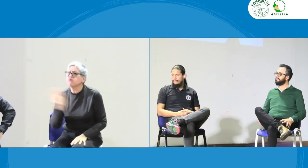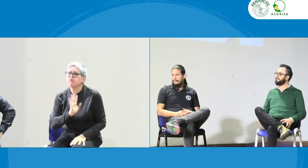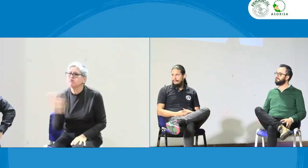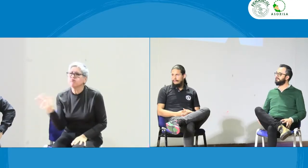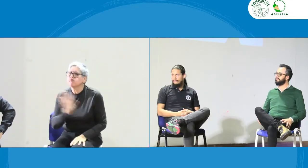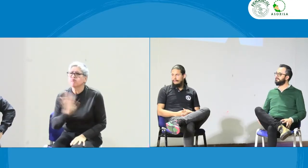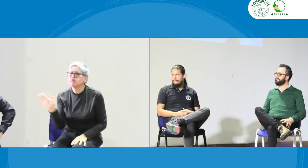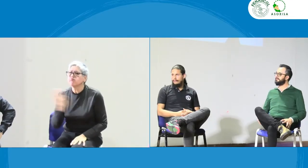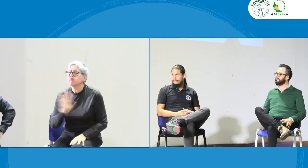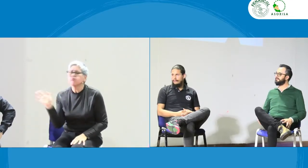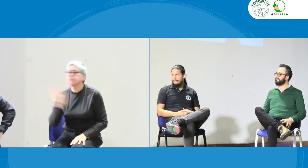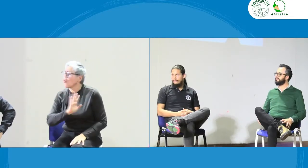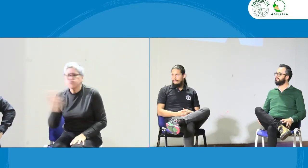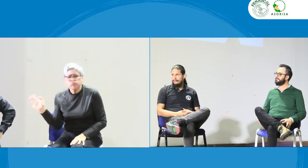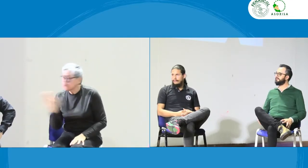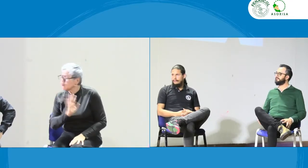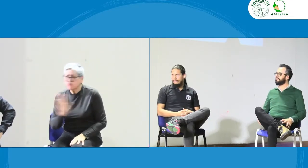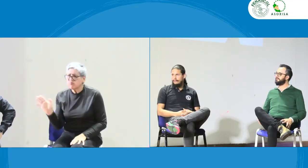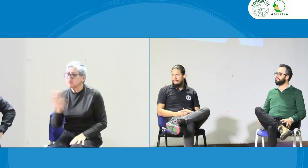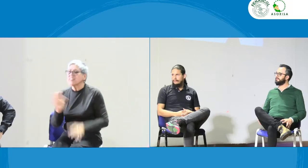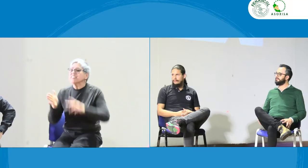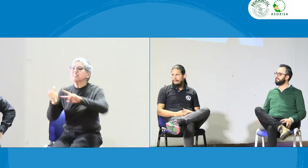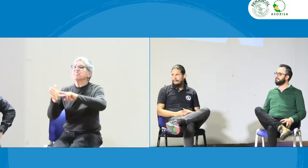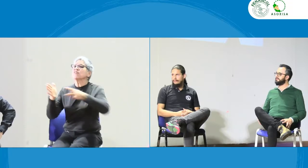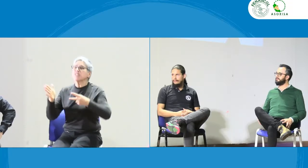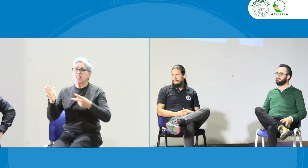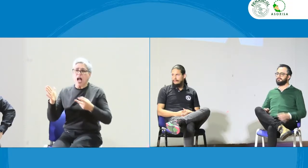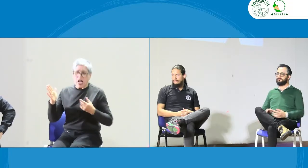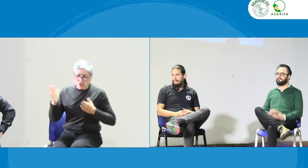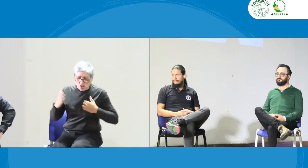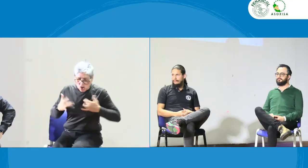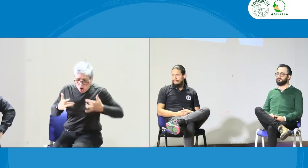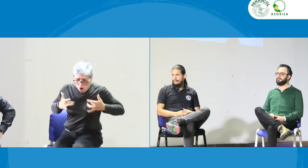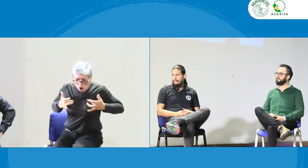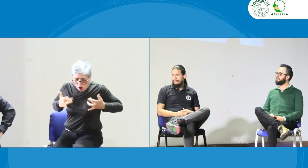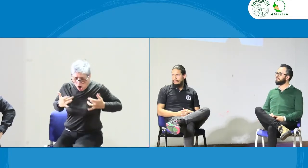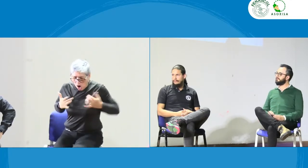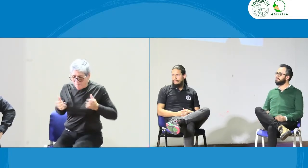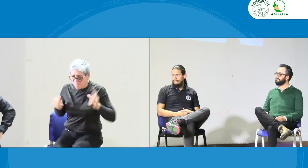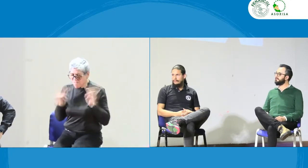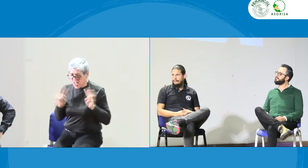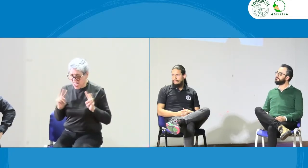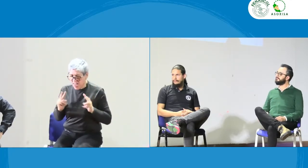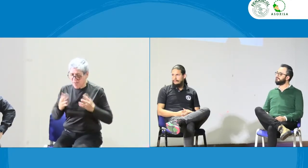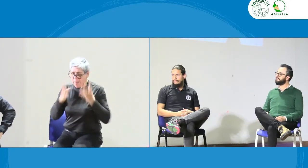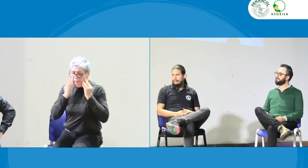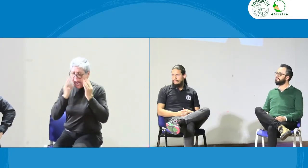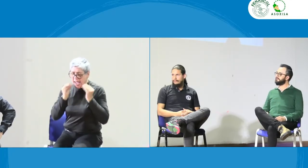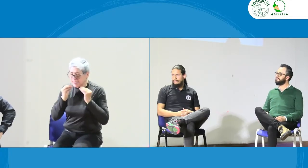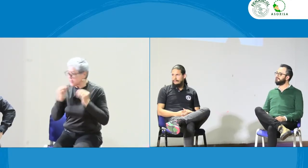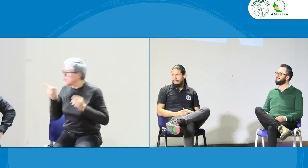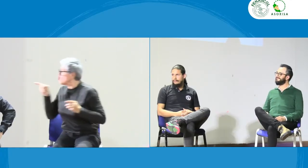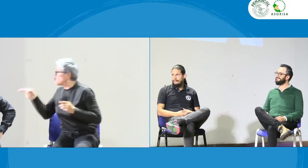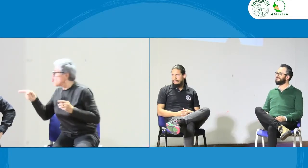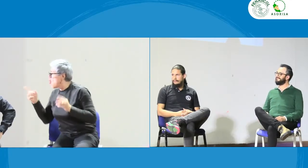una riña entre Femascol, para nada. Esto representa es, venga, yo lo vivo, esta es mi